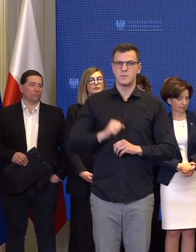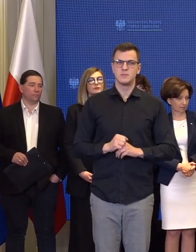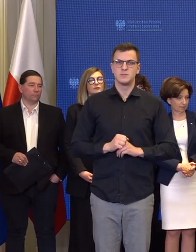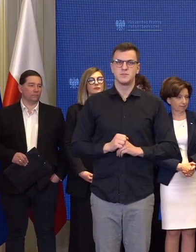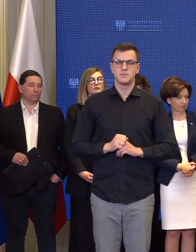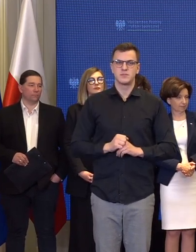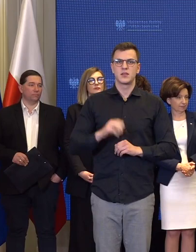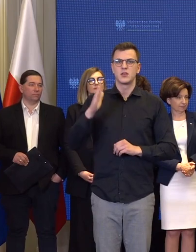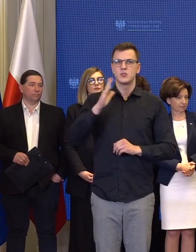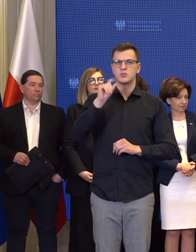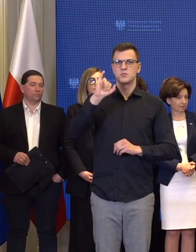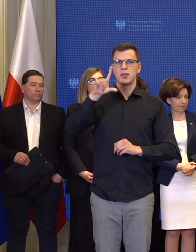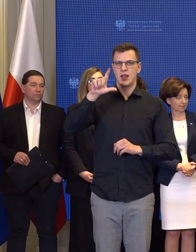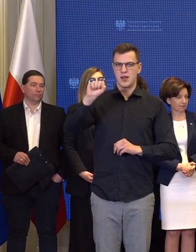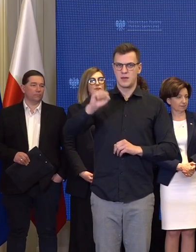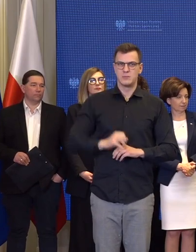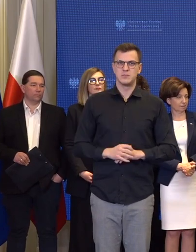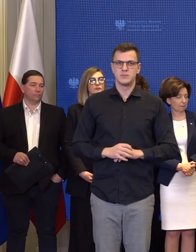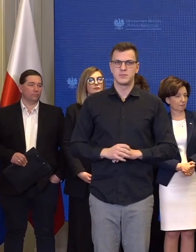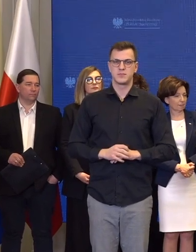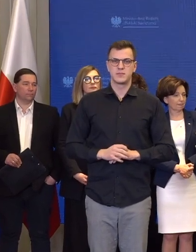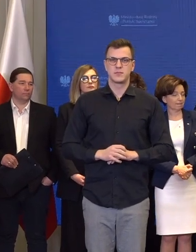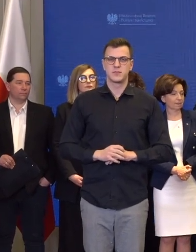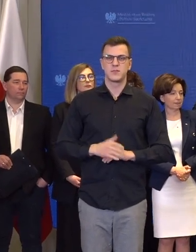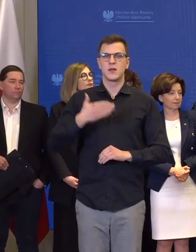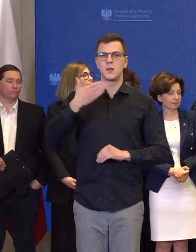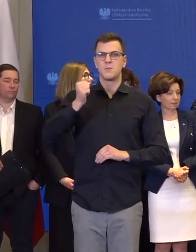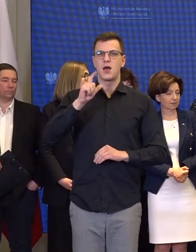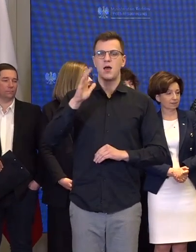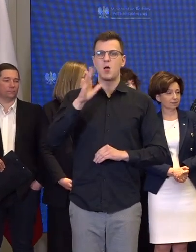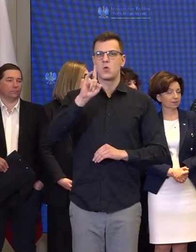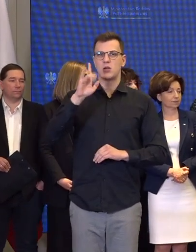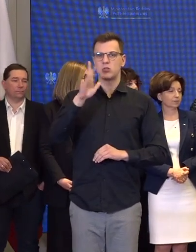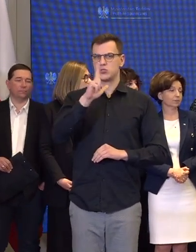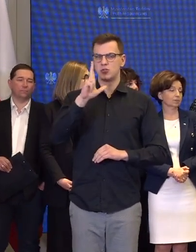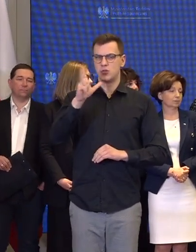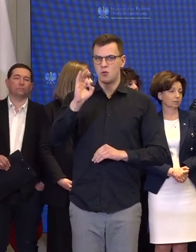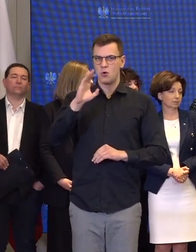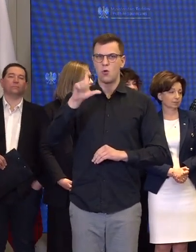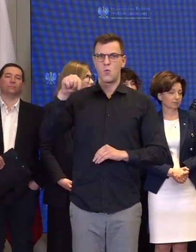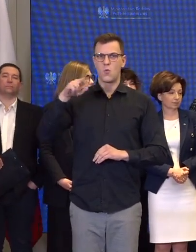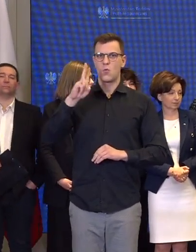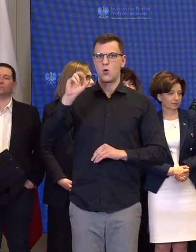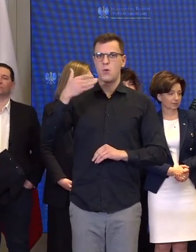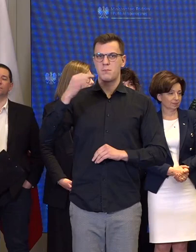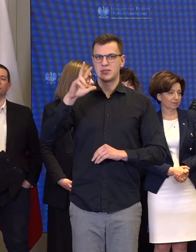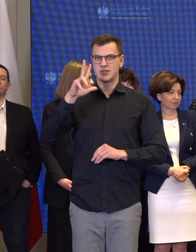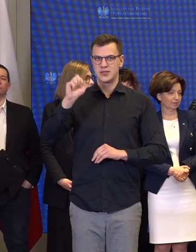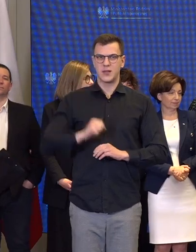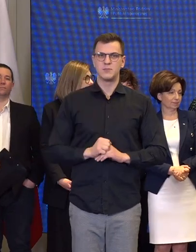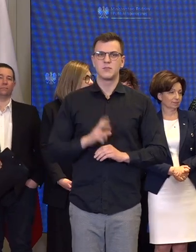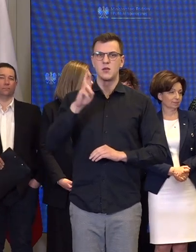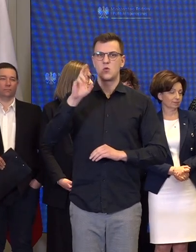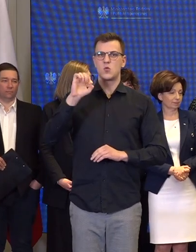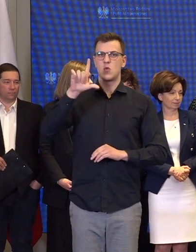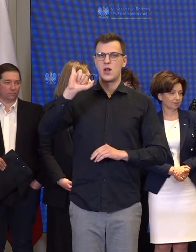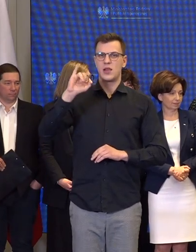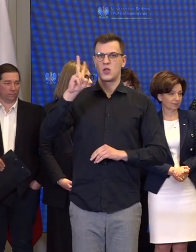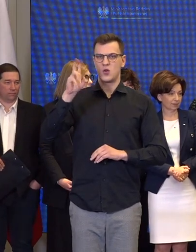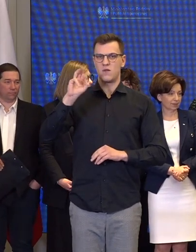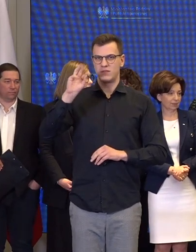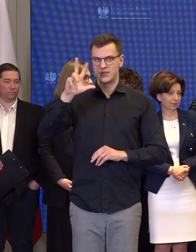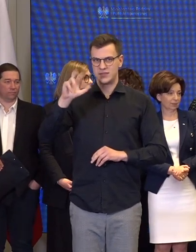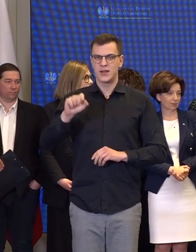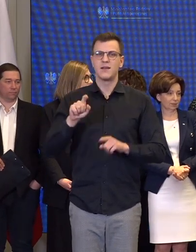Pani Agnieszki Szpili, Pani Natalii Małyszko-Łukąskiej, Pani Marii Królikowskiej, Pani Małgorzaty